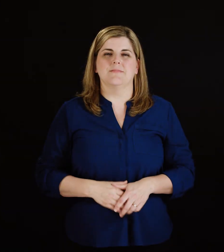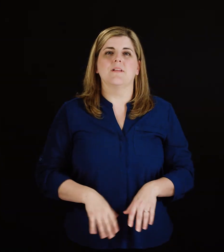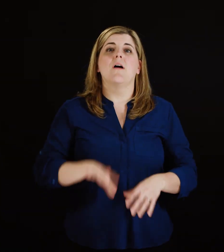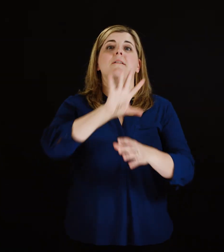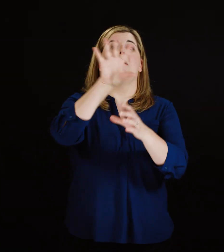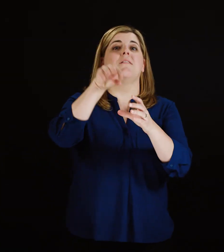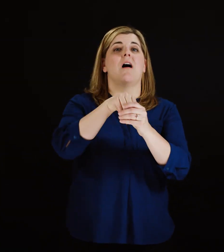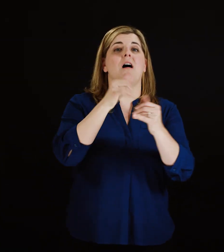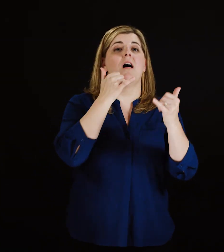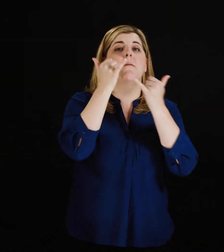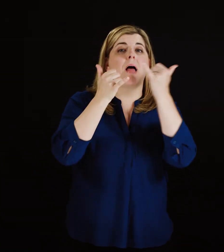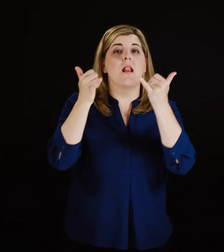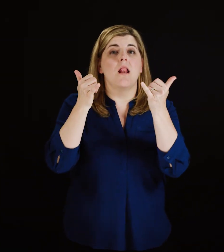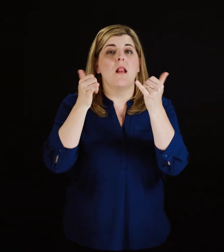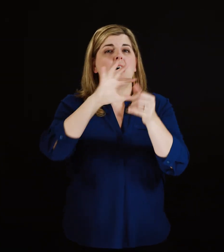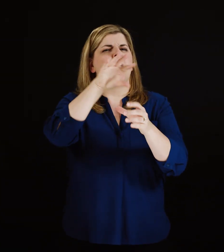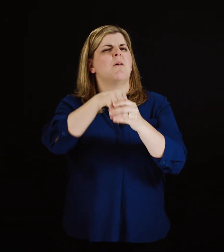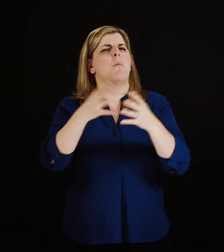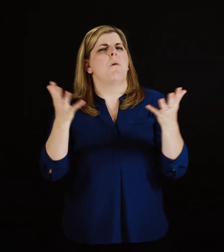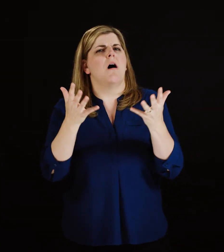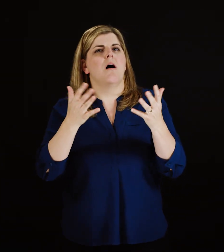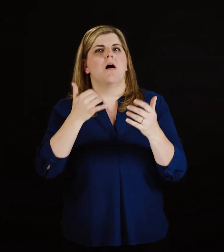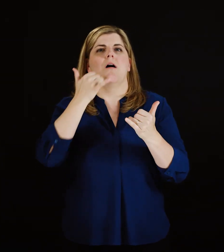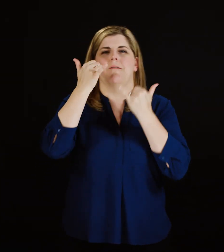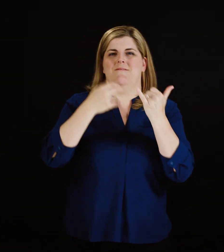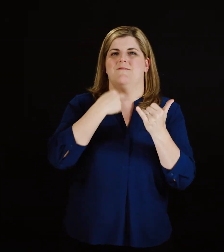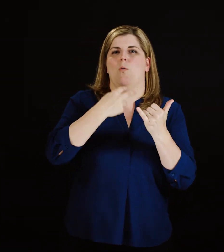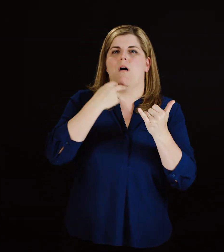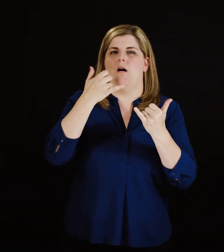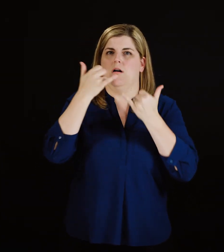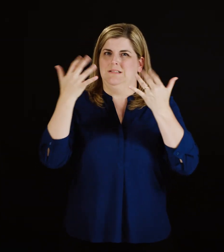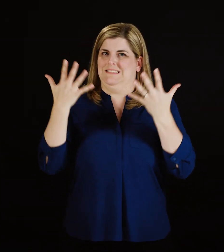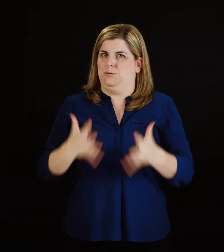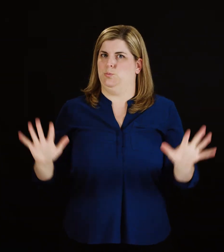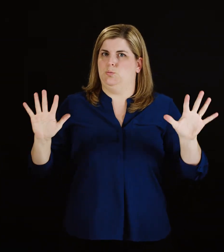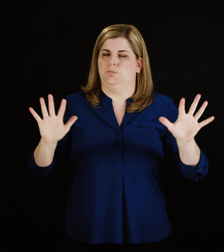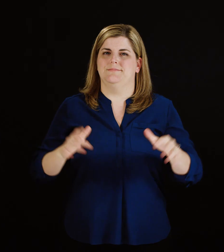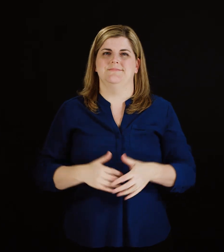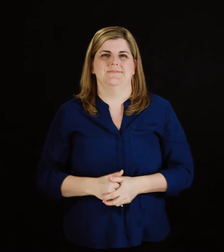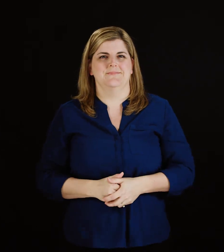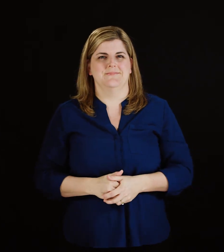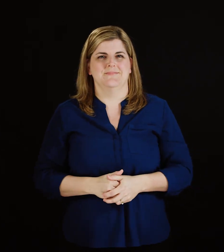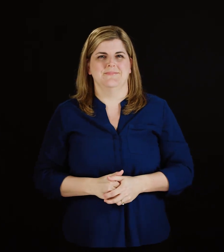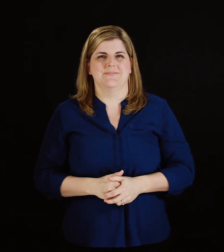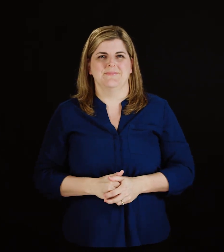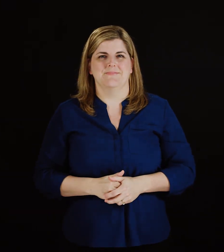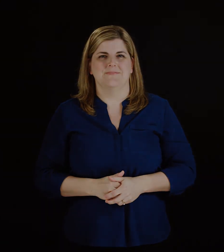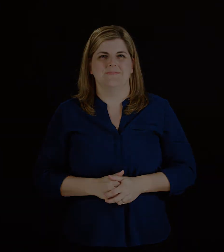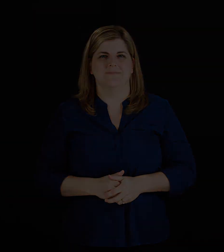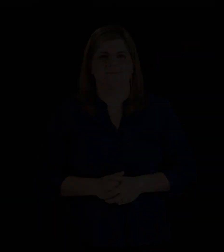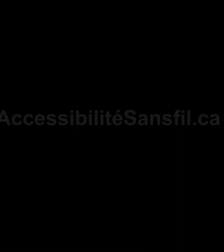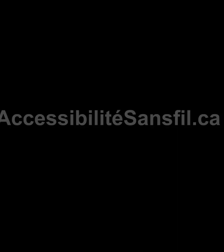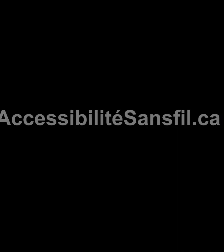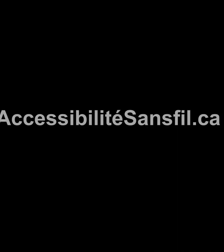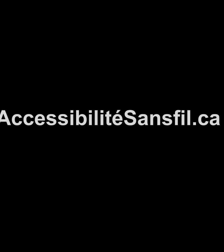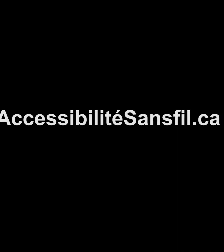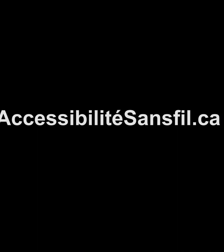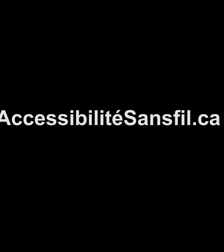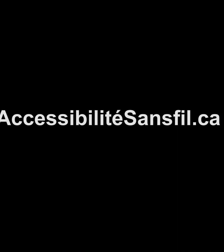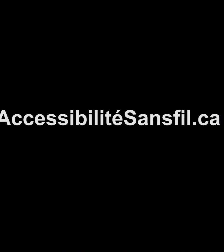Le forfait appel ne comprend que des appels vocaux. Le forfait de l'autre...